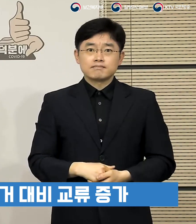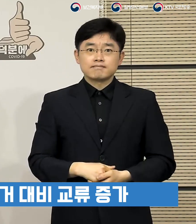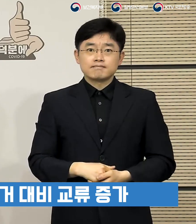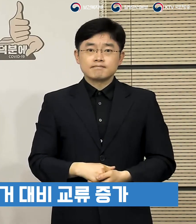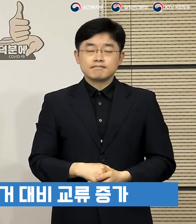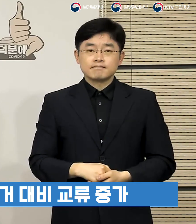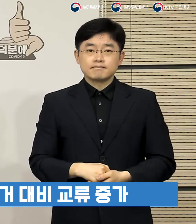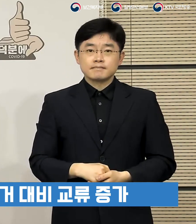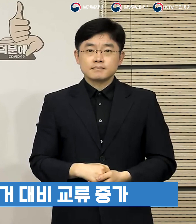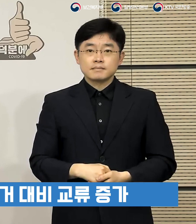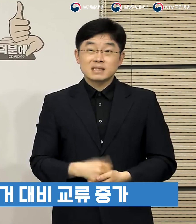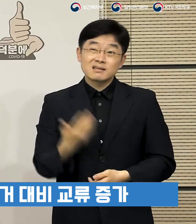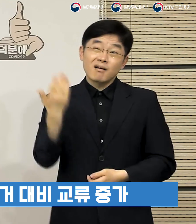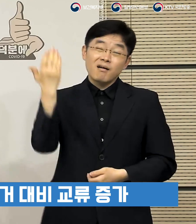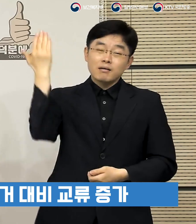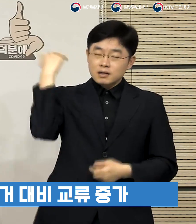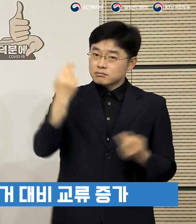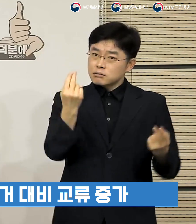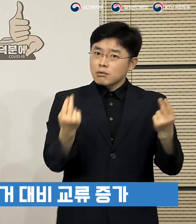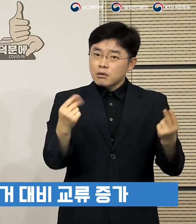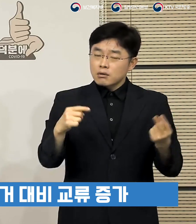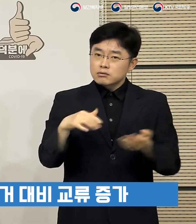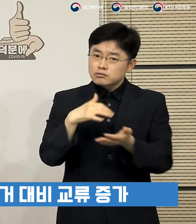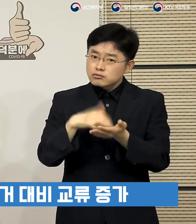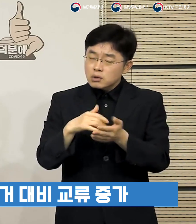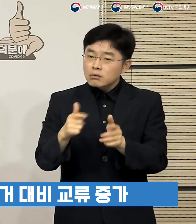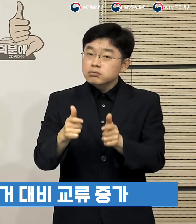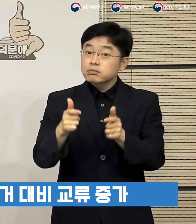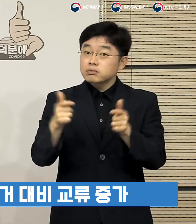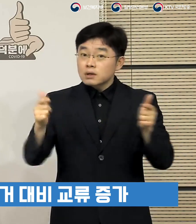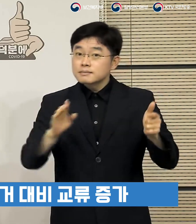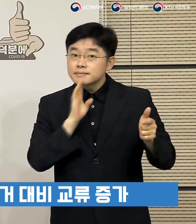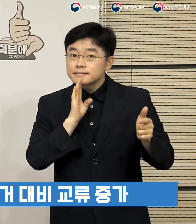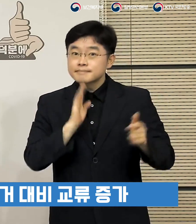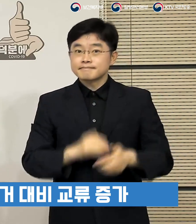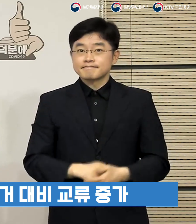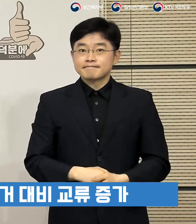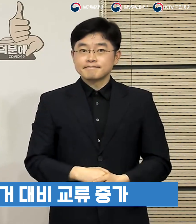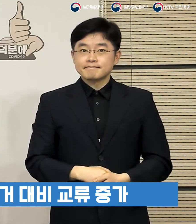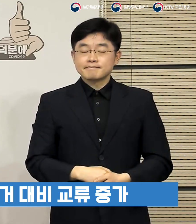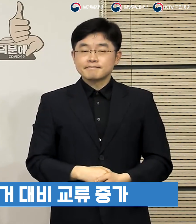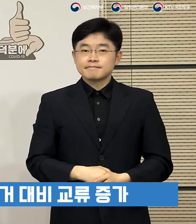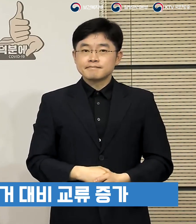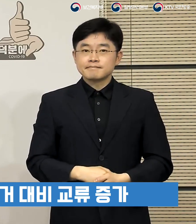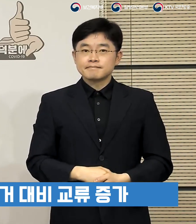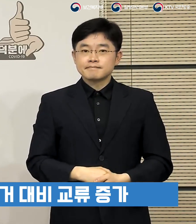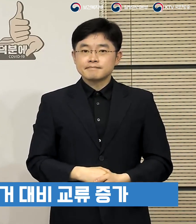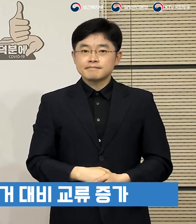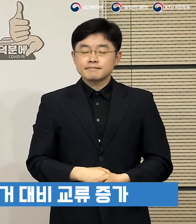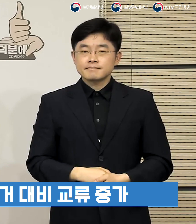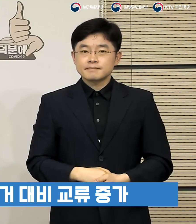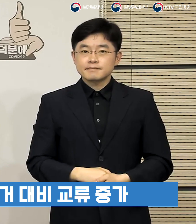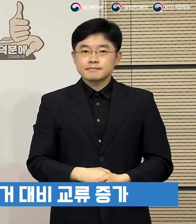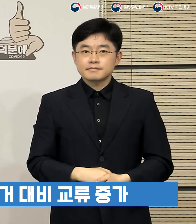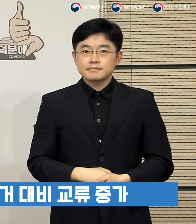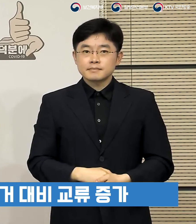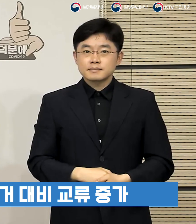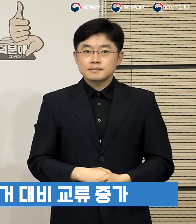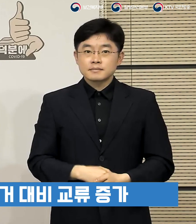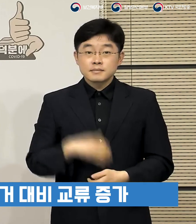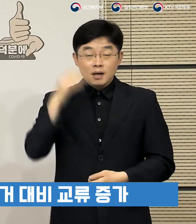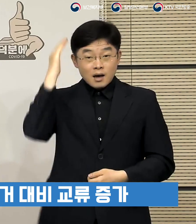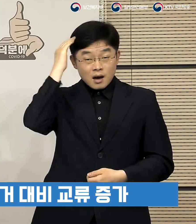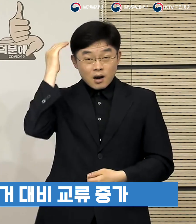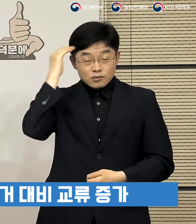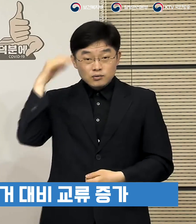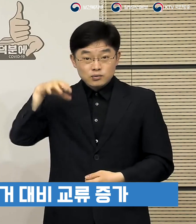좀 이전에 비하면 아무래도 교류가 좀 늘어나고 있고 특히 우리나라보다 지금 대부분